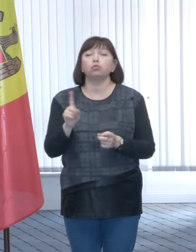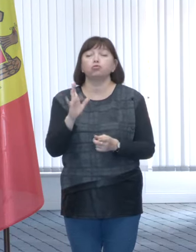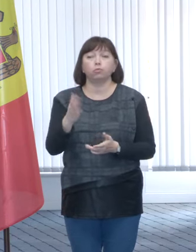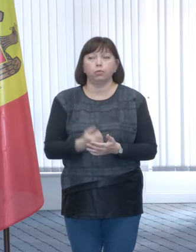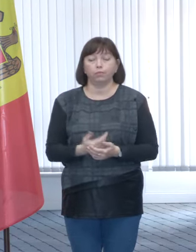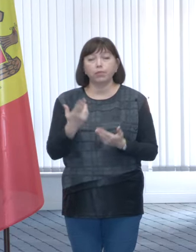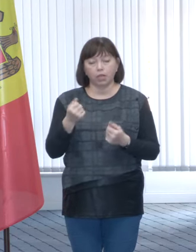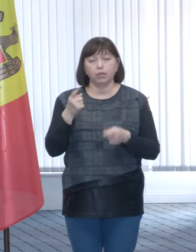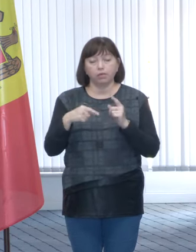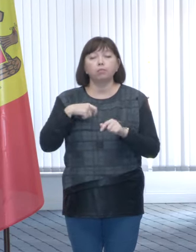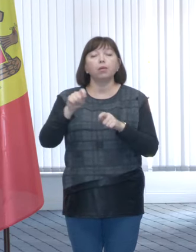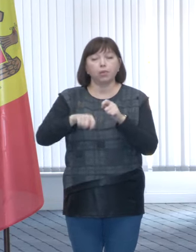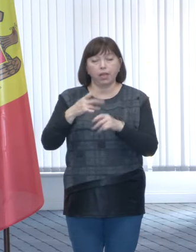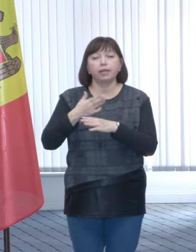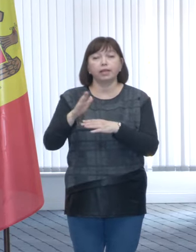că,